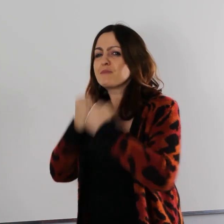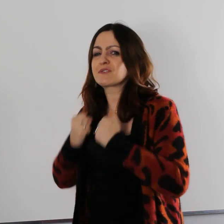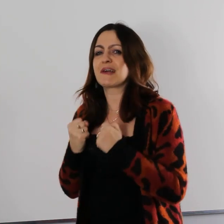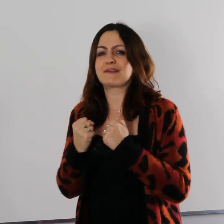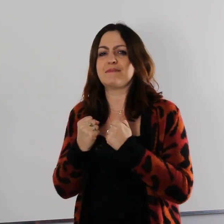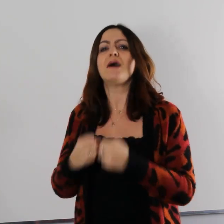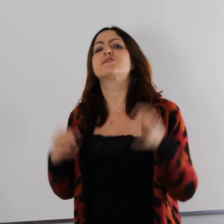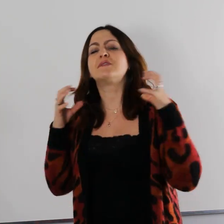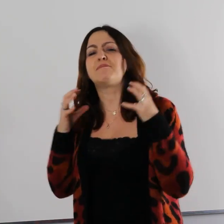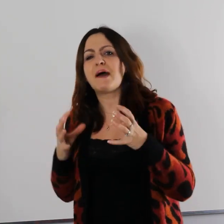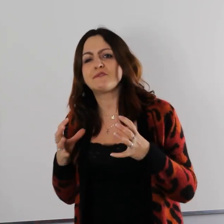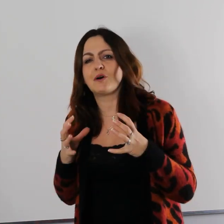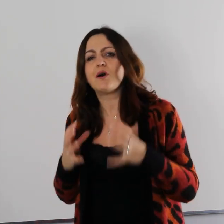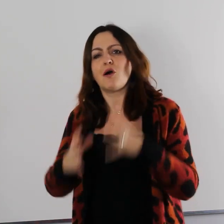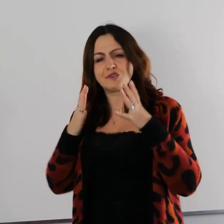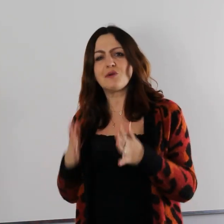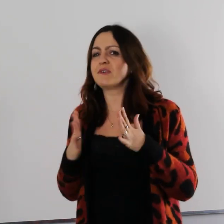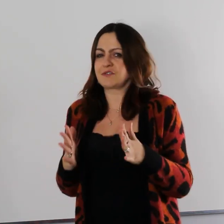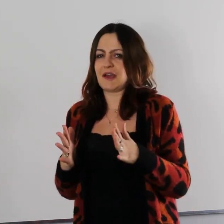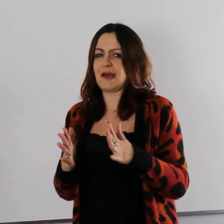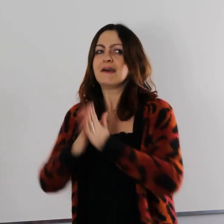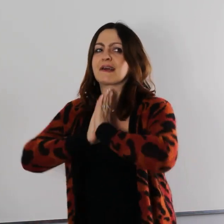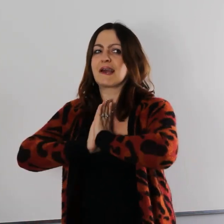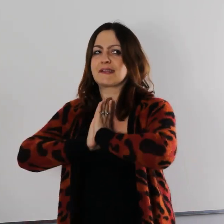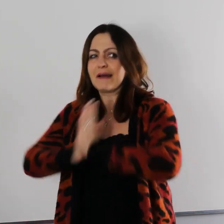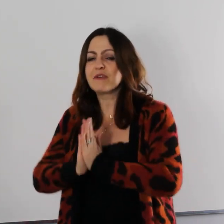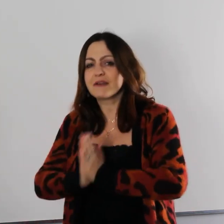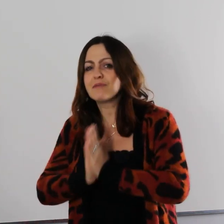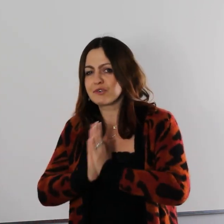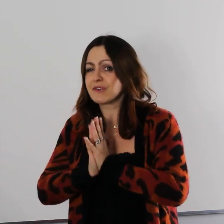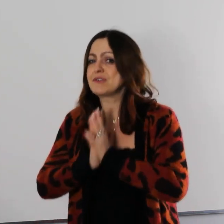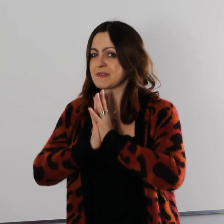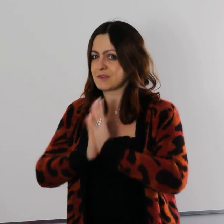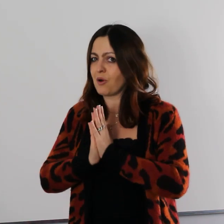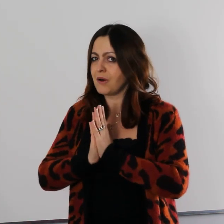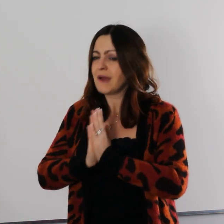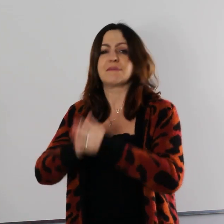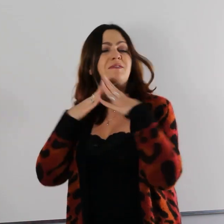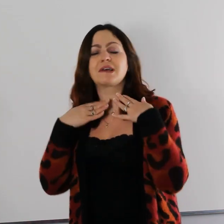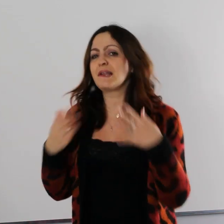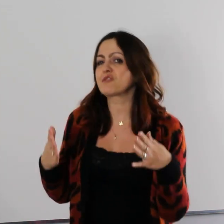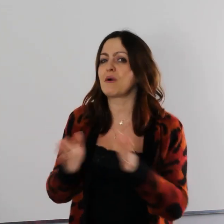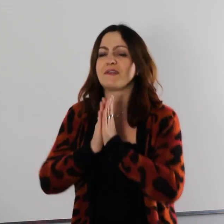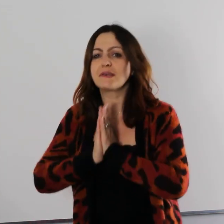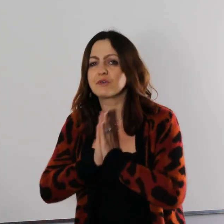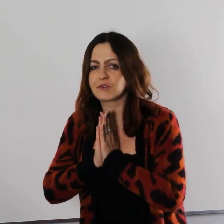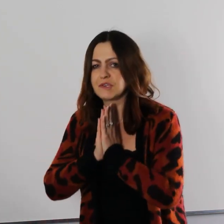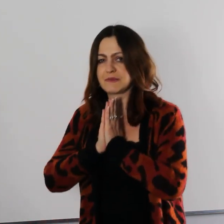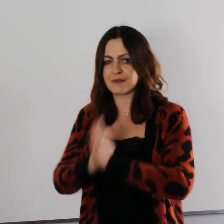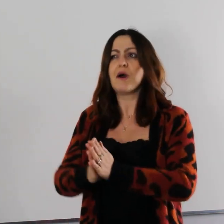robisz z sercem, to na pewno osiągniesz wiele. Tak jak dla mnie wielkim osiągnięciem jest to, naprawdę chylę czoła, wielkim osiągnięciem jest to,